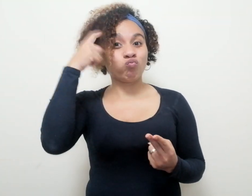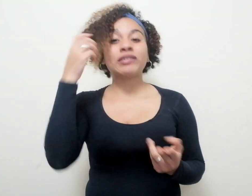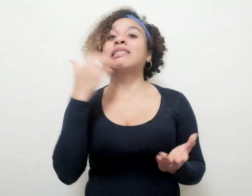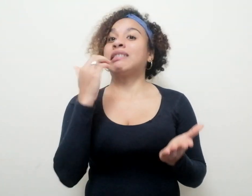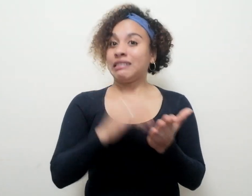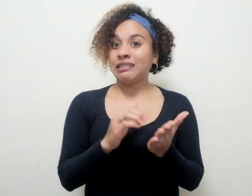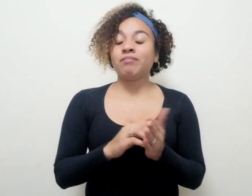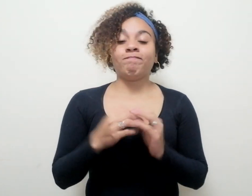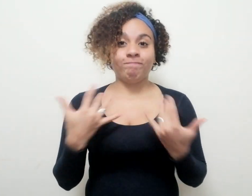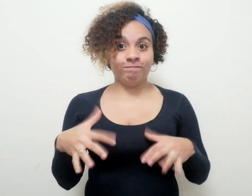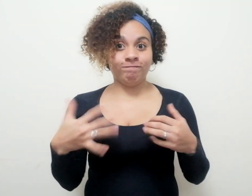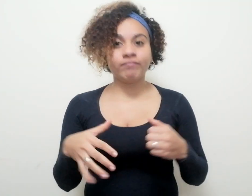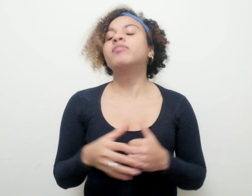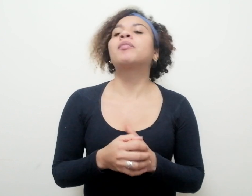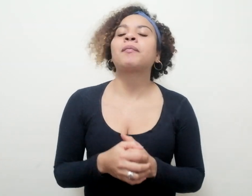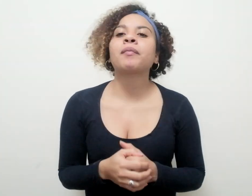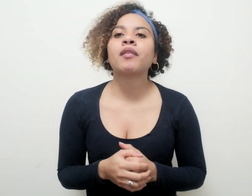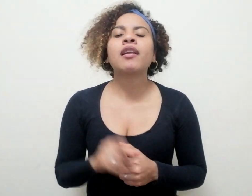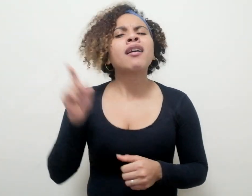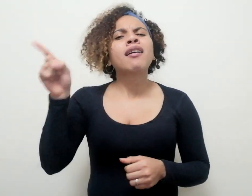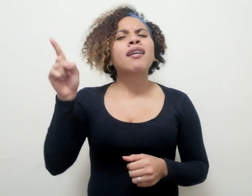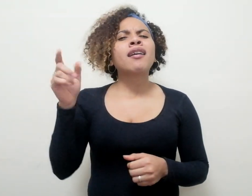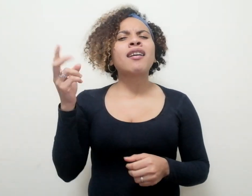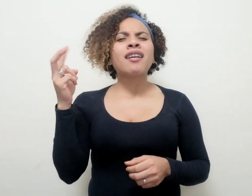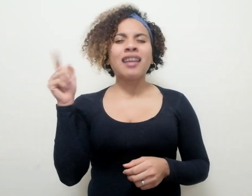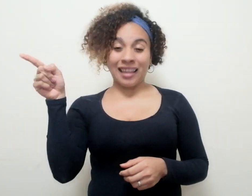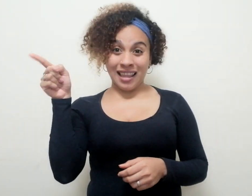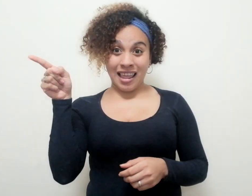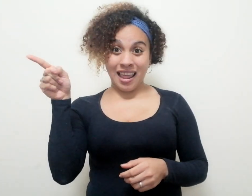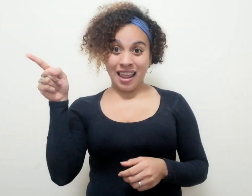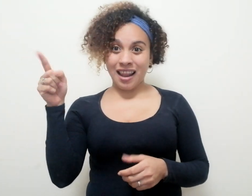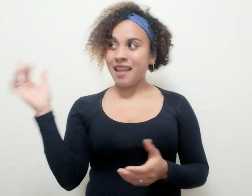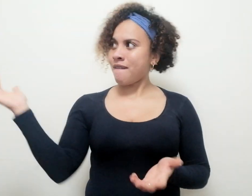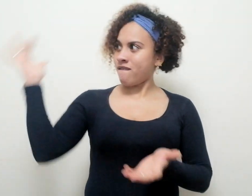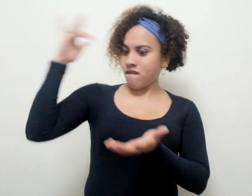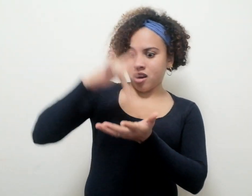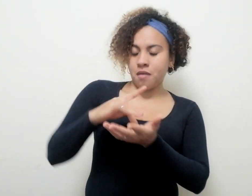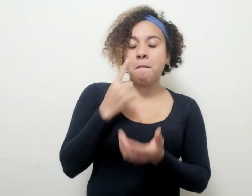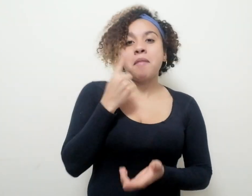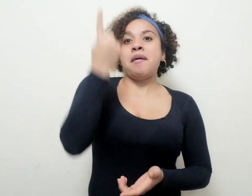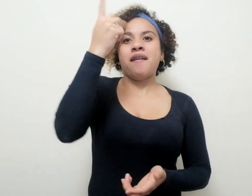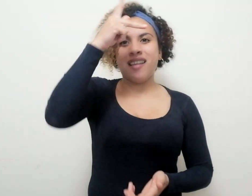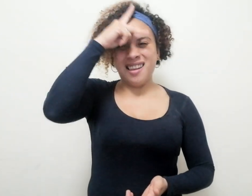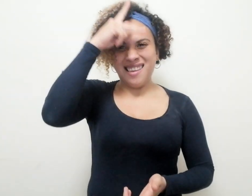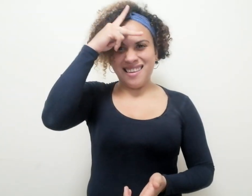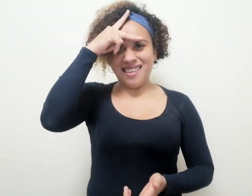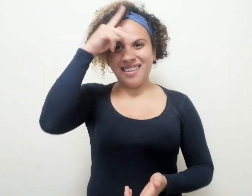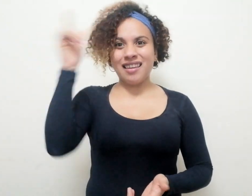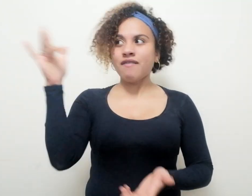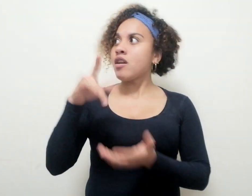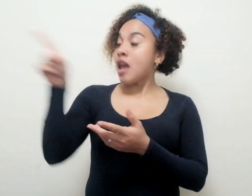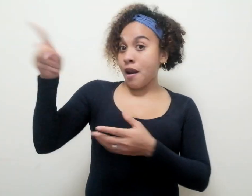brillante. Para el ver Lima por primera vez, viniendo desde México, DF,